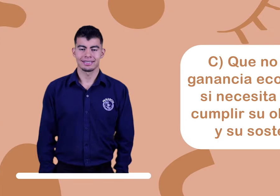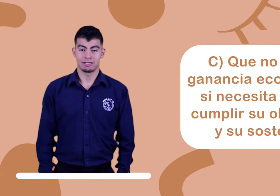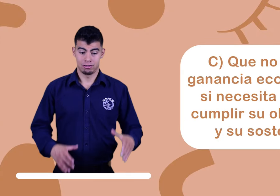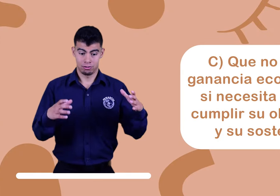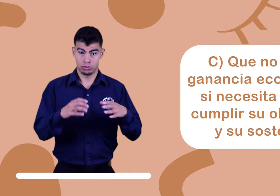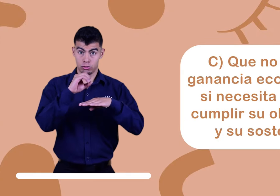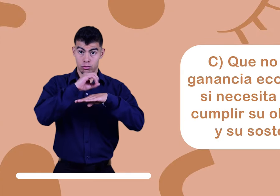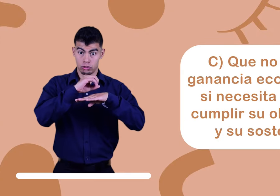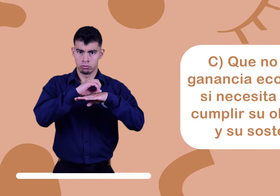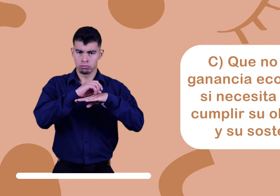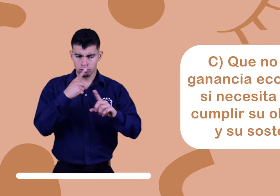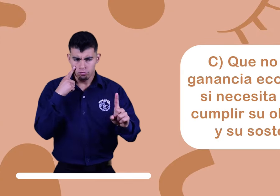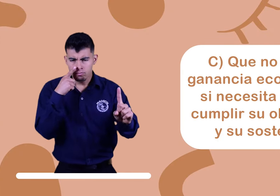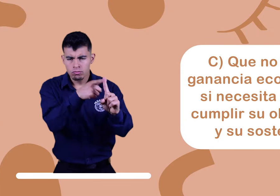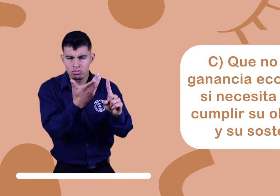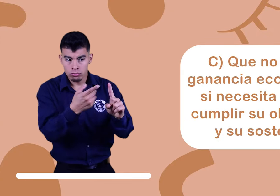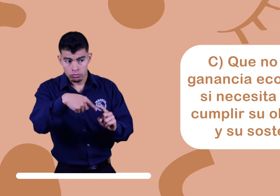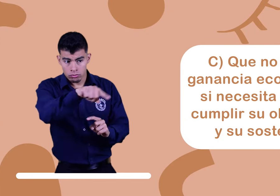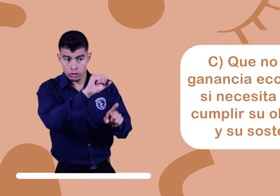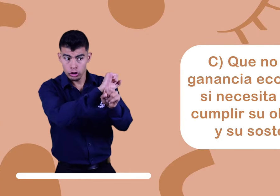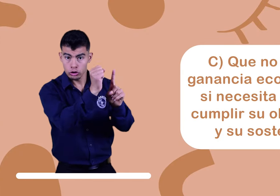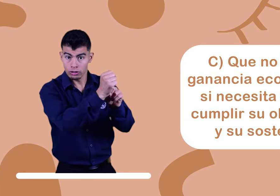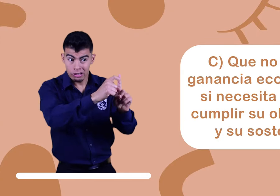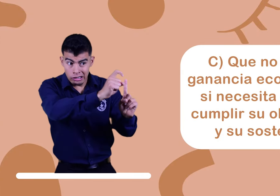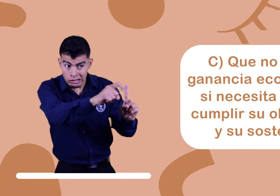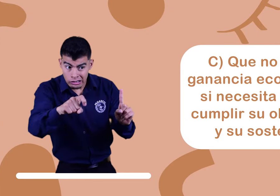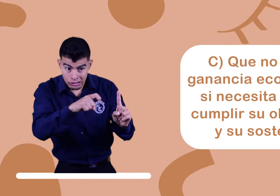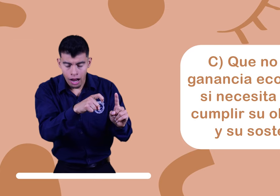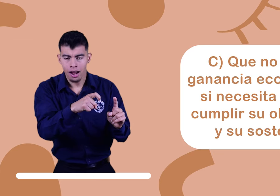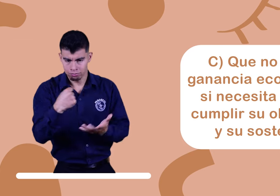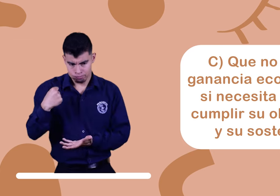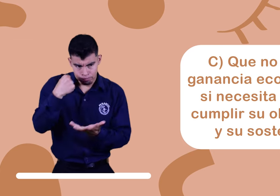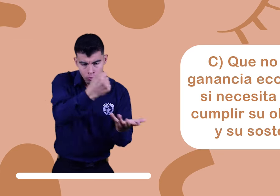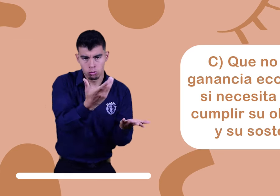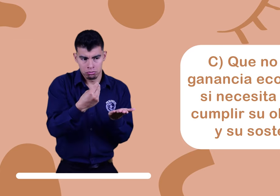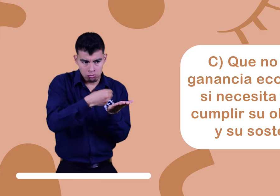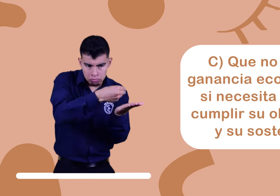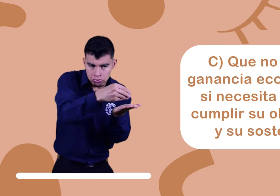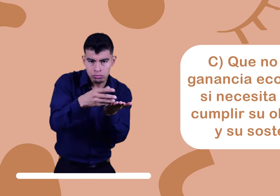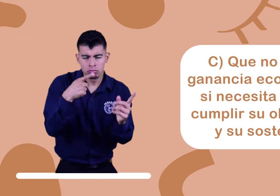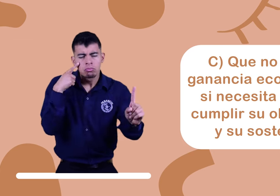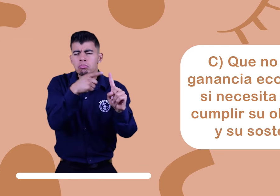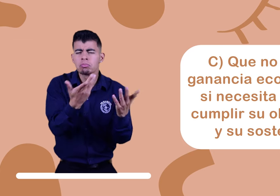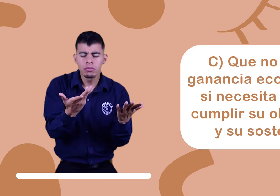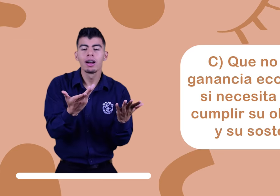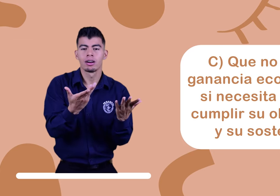Que no busca una ganancia económica, pero sí necesita dinero para cumplir su objetivo social y su